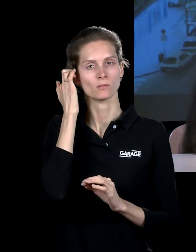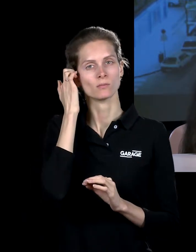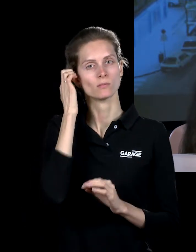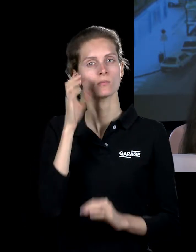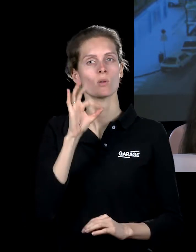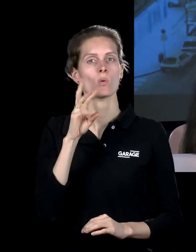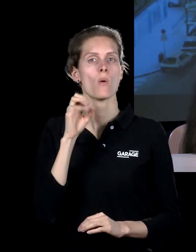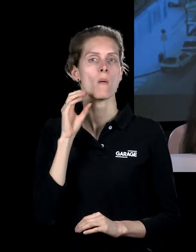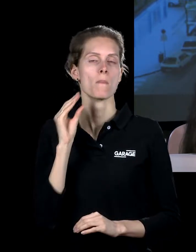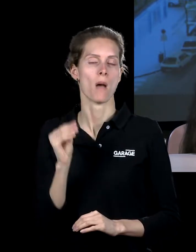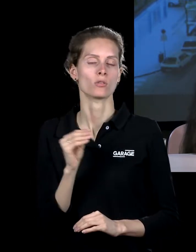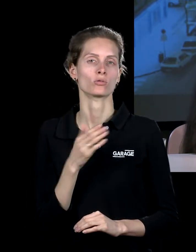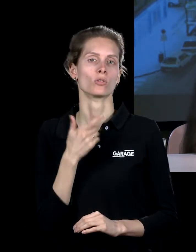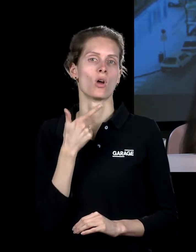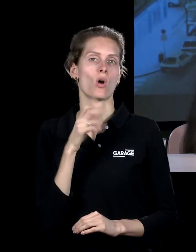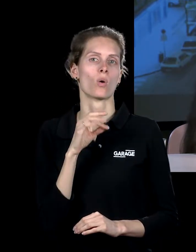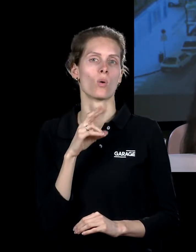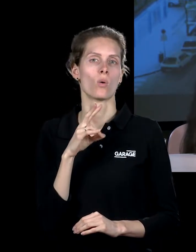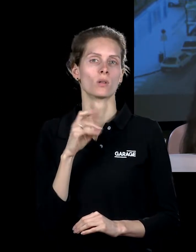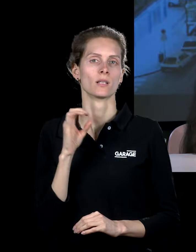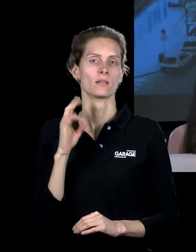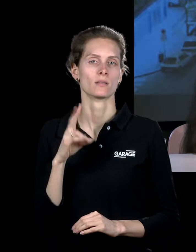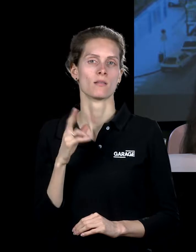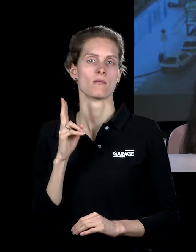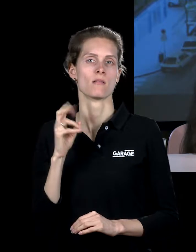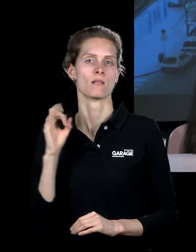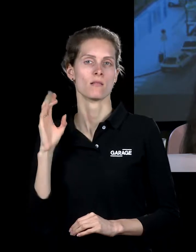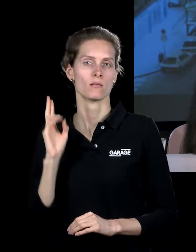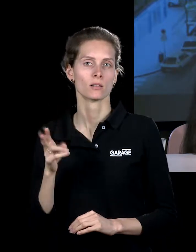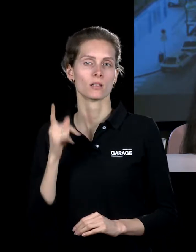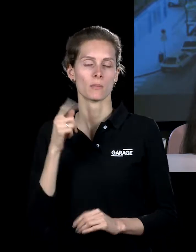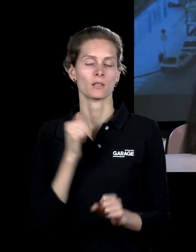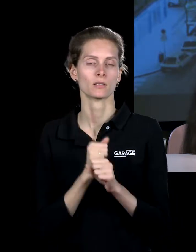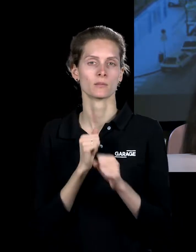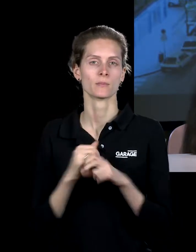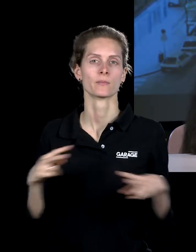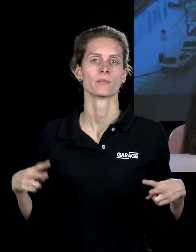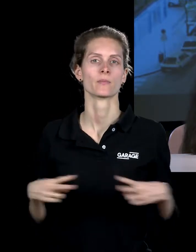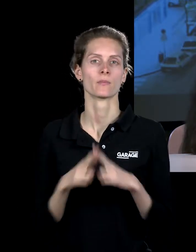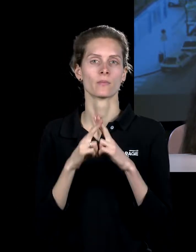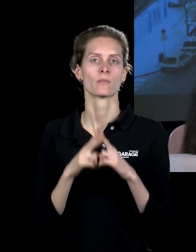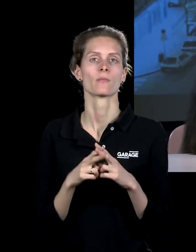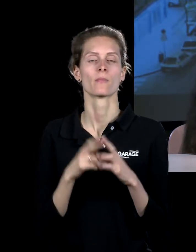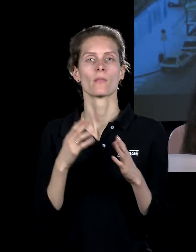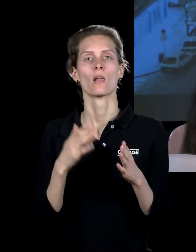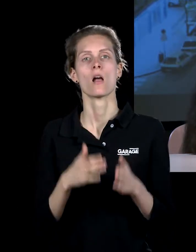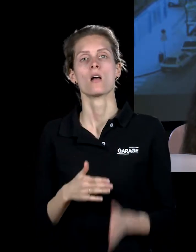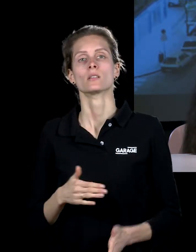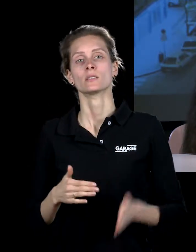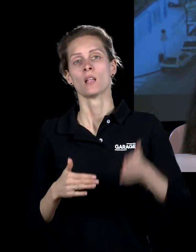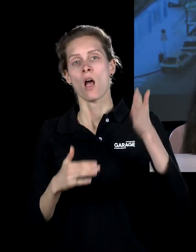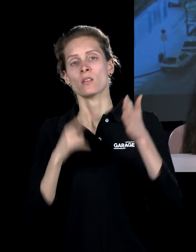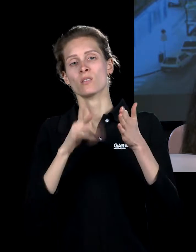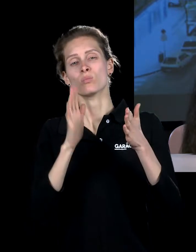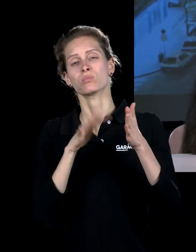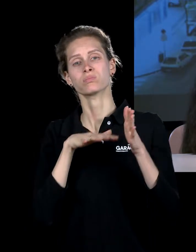Гордона Мата-Кларку, который делал проект в Париже, когда он просверливал дыру в обреченном на снос здании в центре